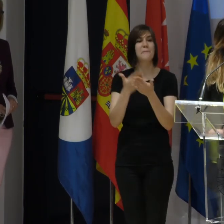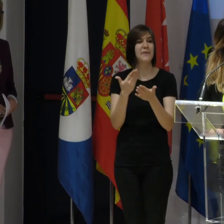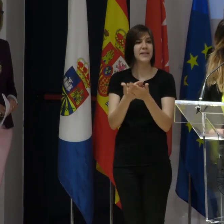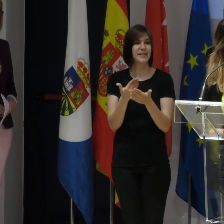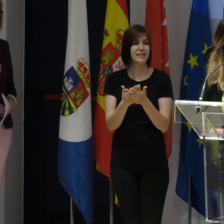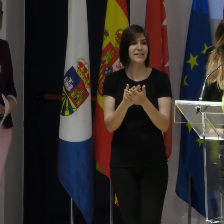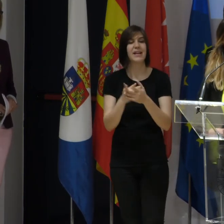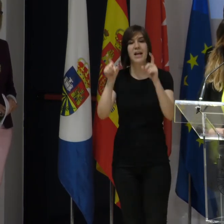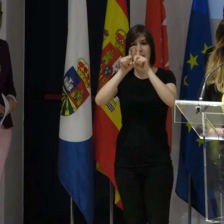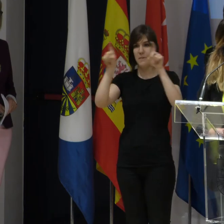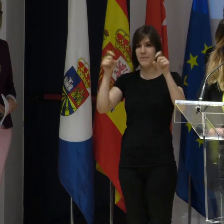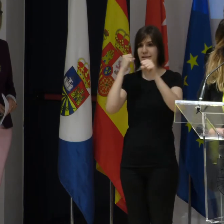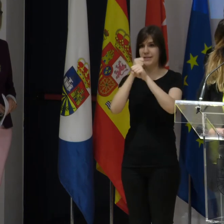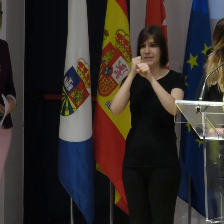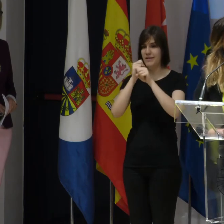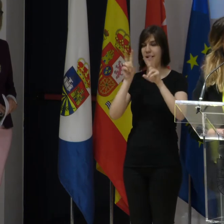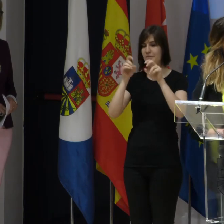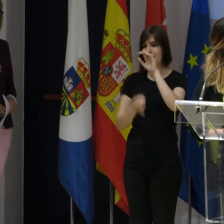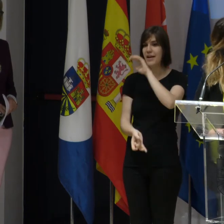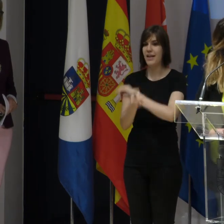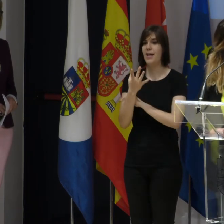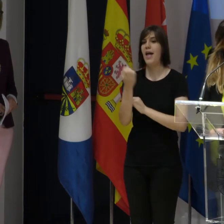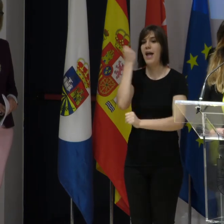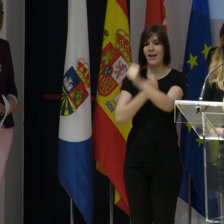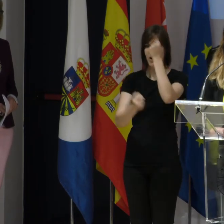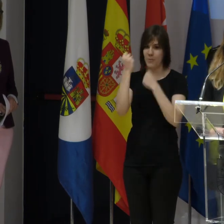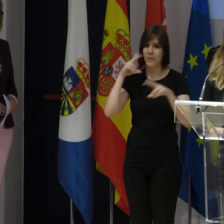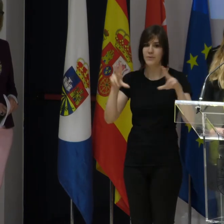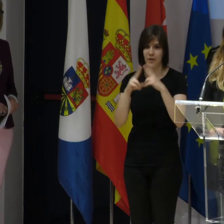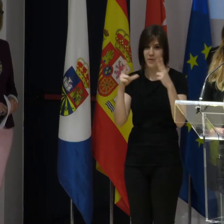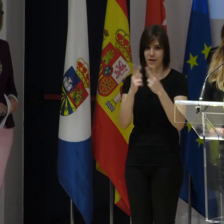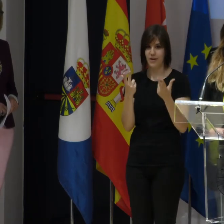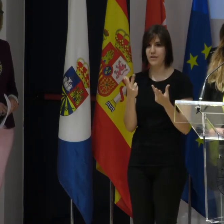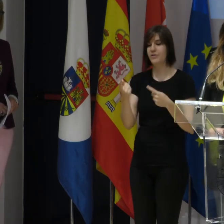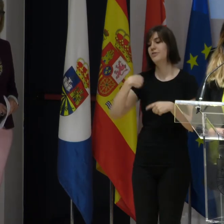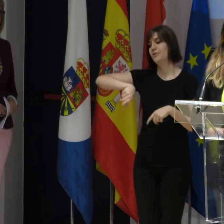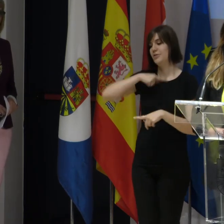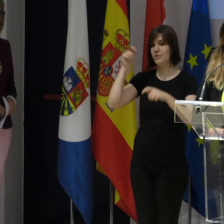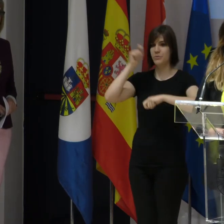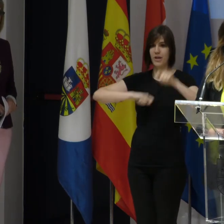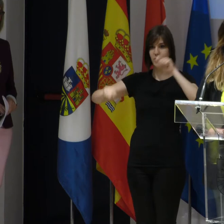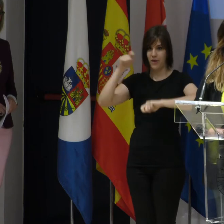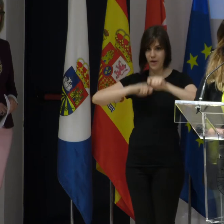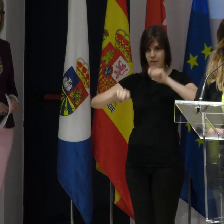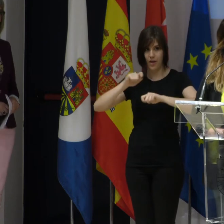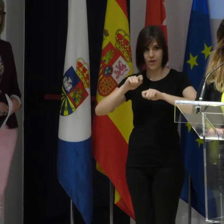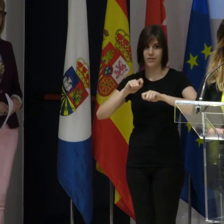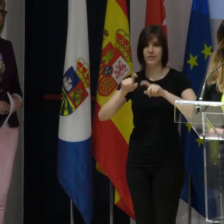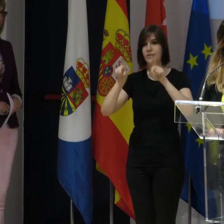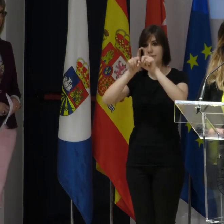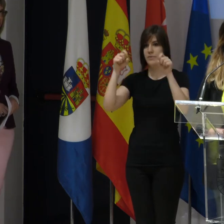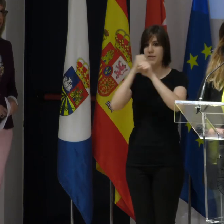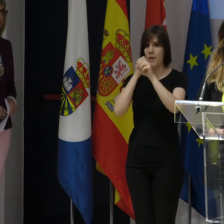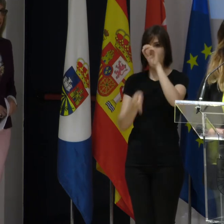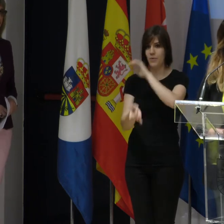puede emprender desde la economía social, que no lo hemos dicho mucho. Nosotros somos una asociación. Podemos emprender desde ese